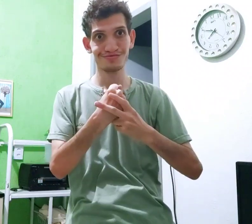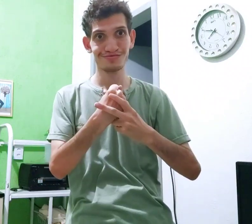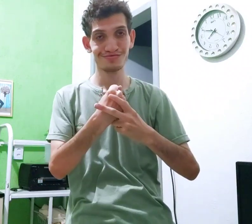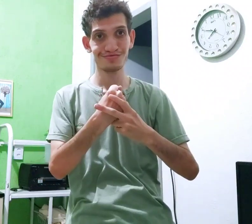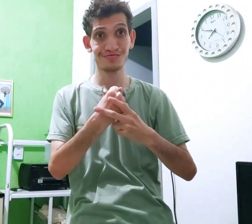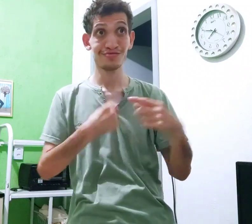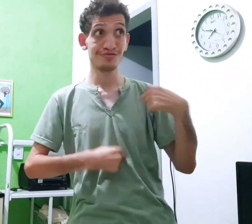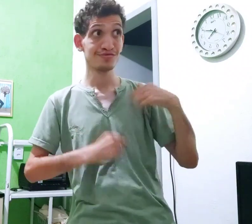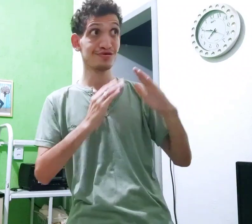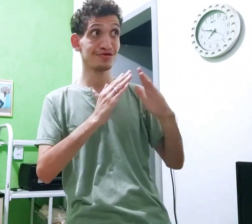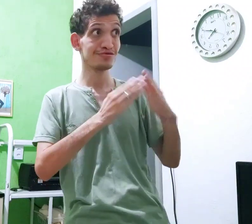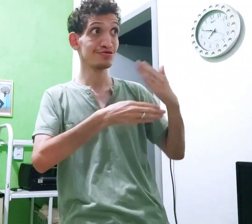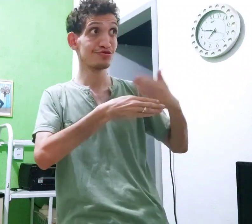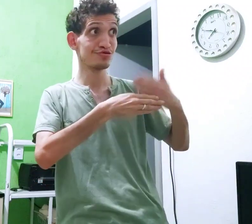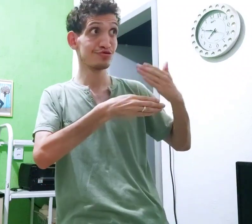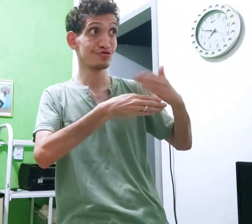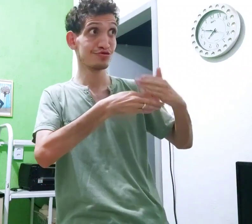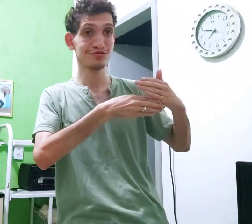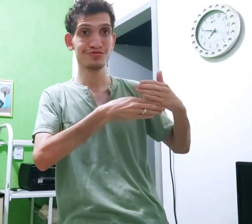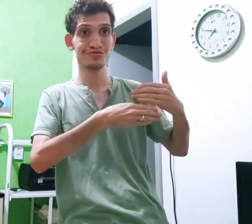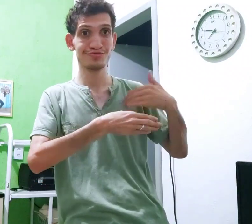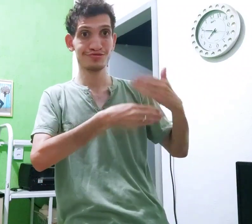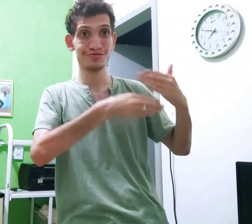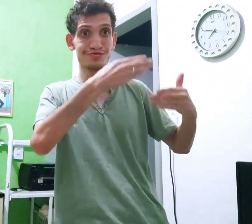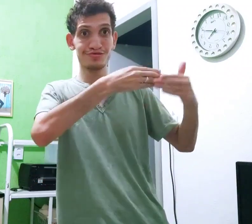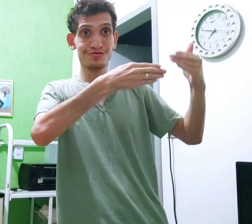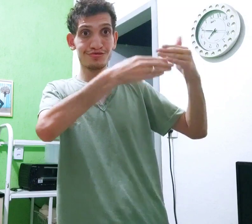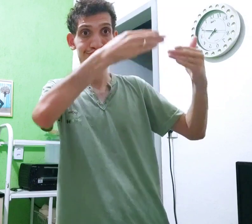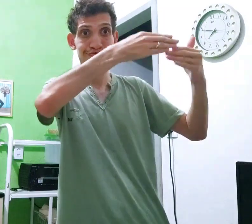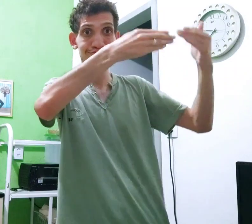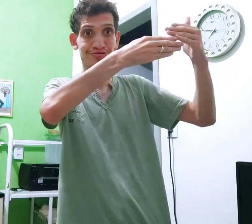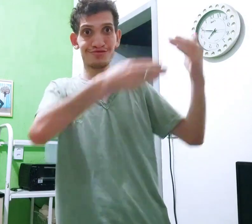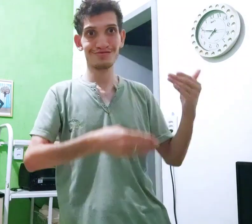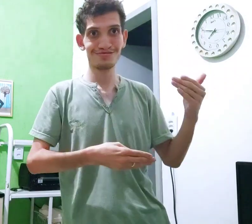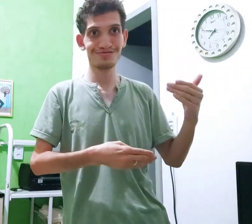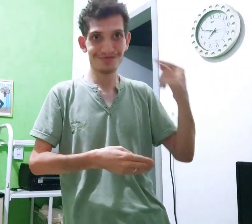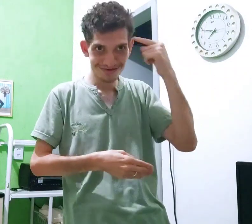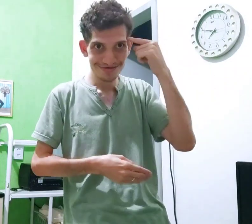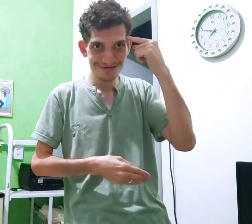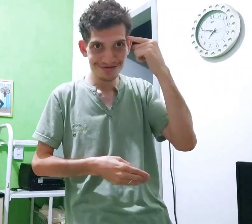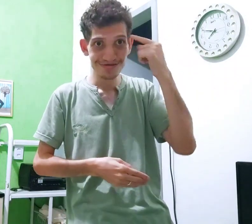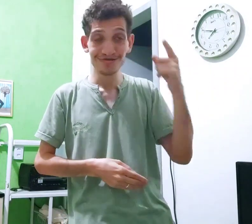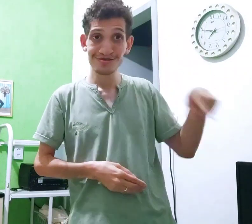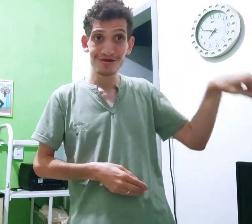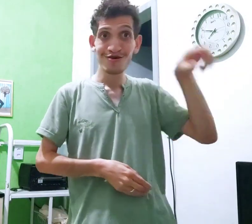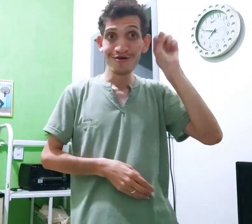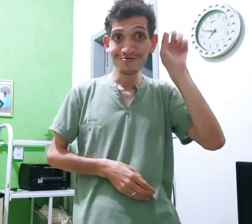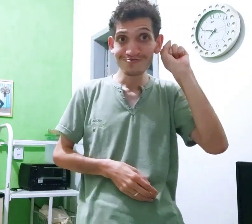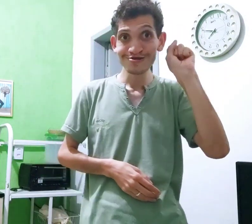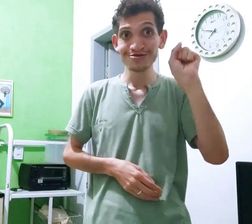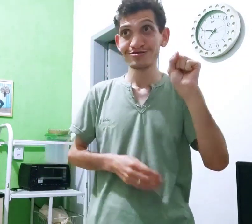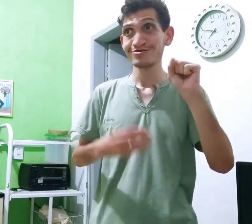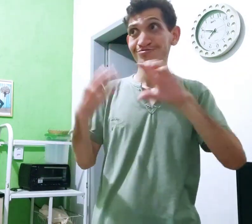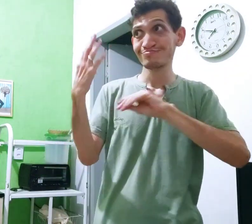direto O verbo Então eu asa Tesouro construir Viu? Então os